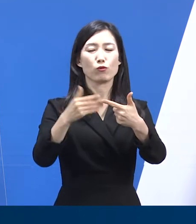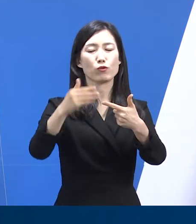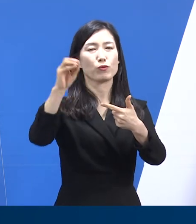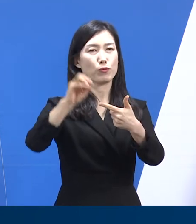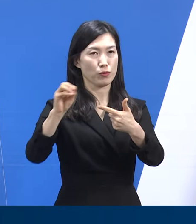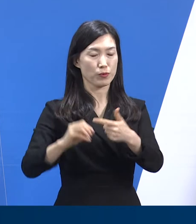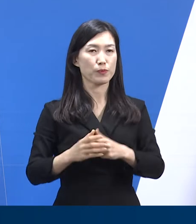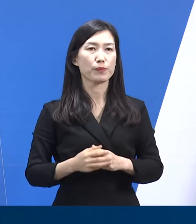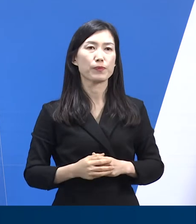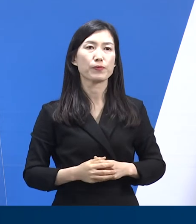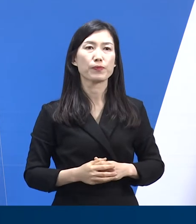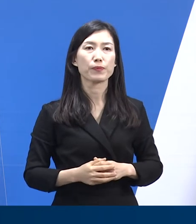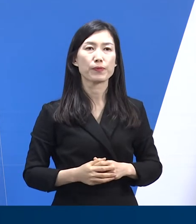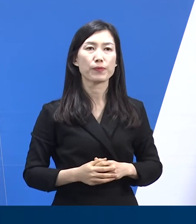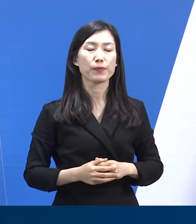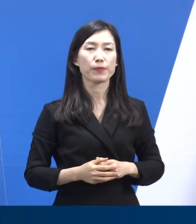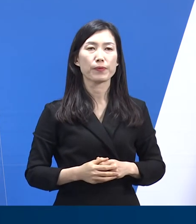있습니다.